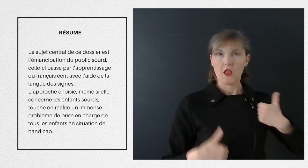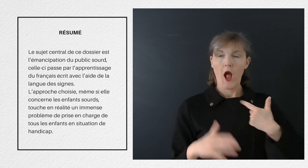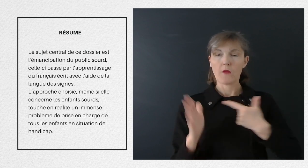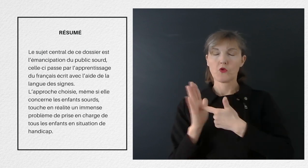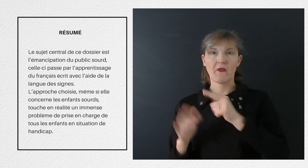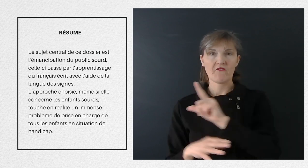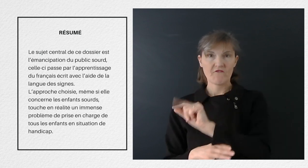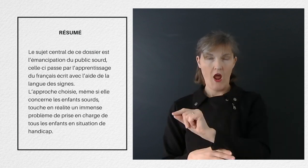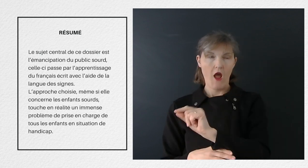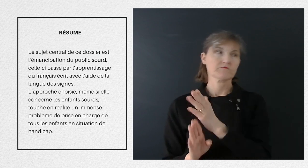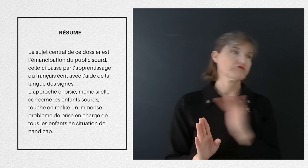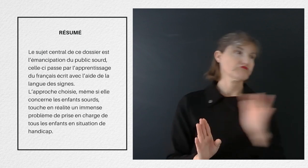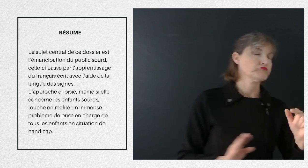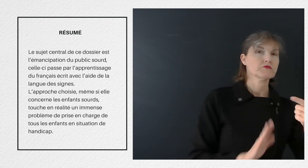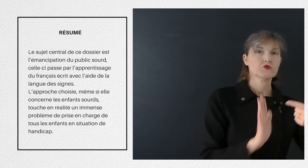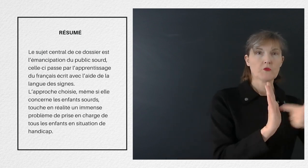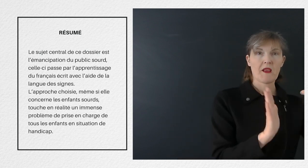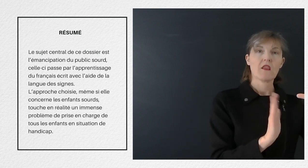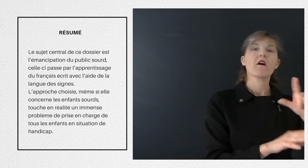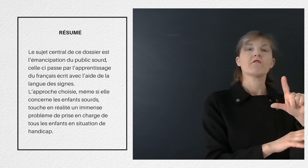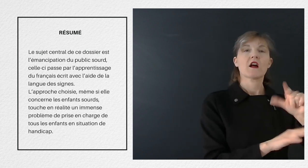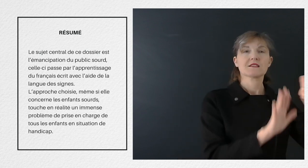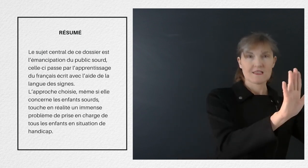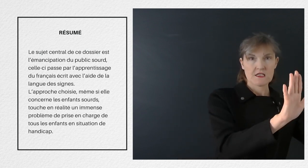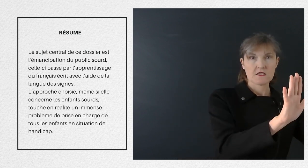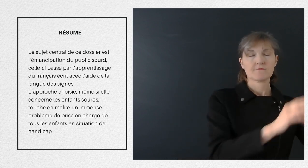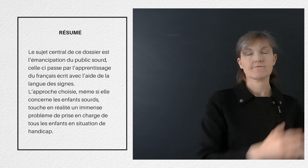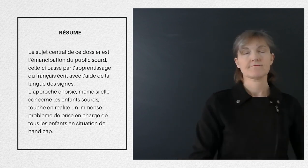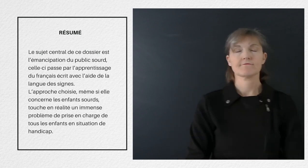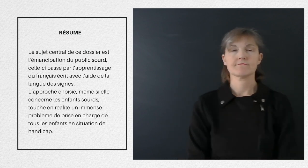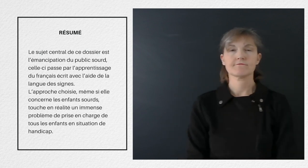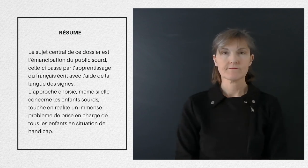de Bordeaux et son plan handicap 2020-2026.